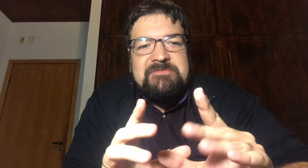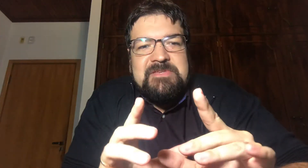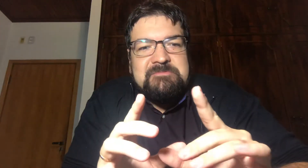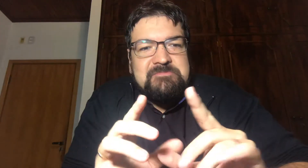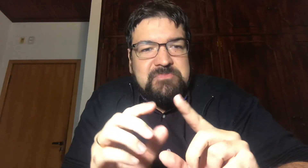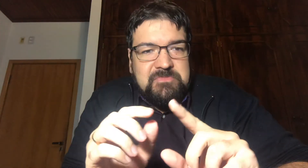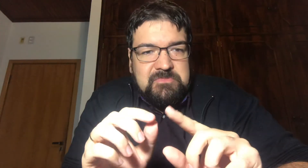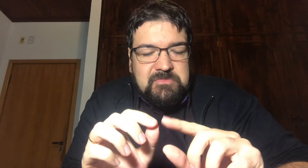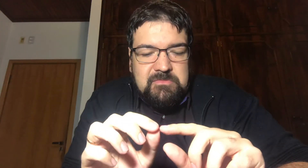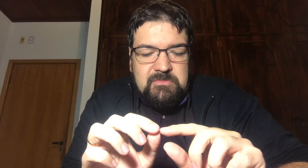enfim